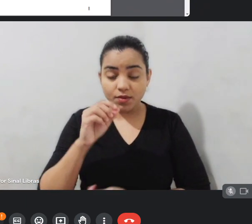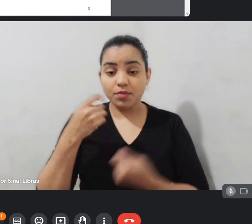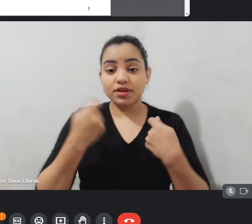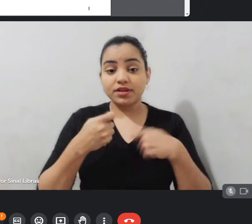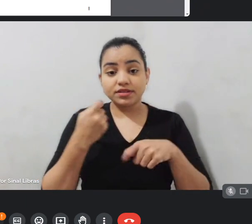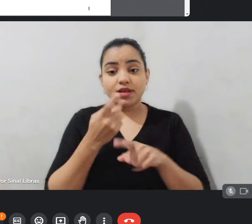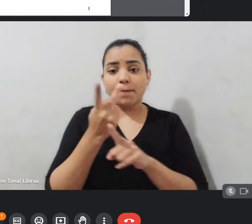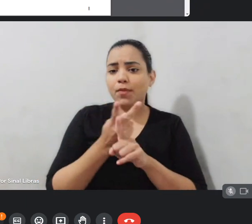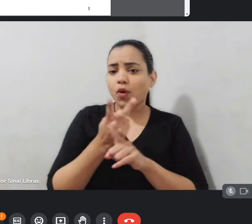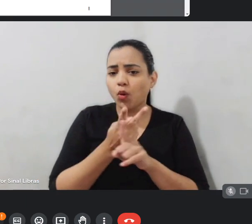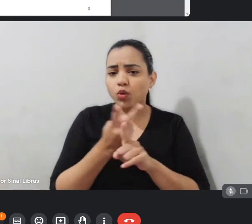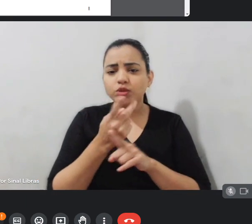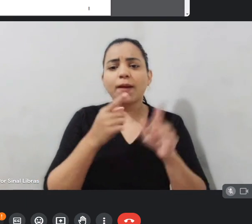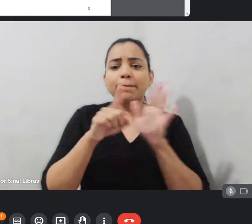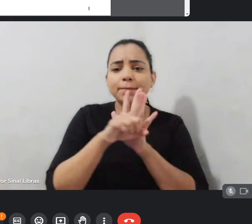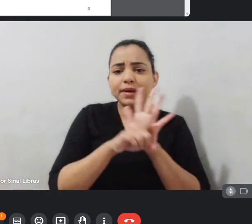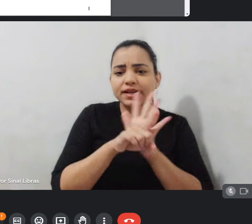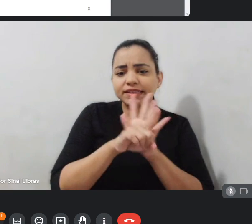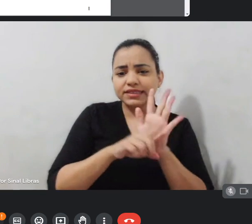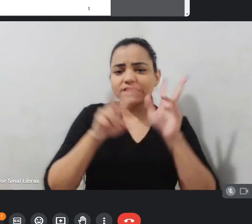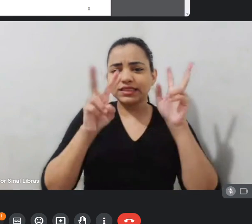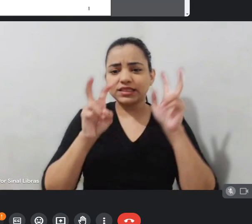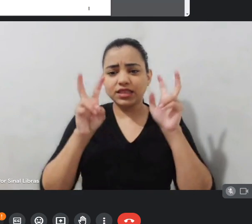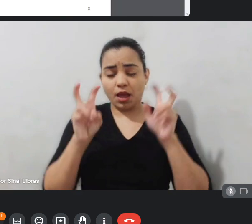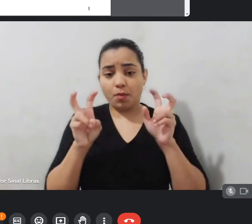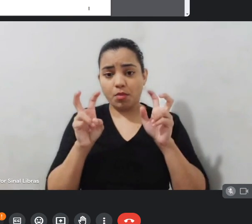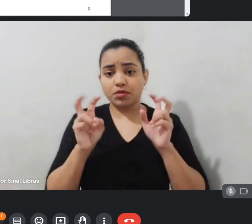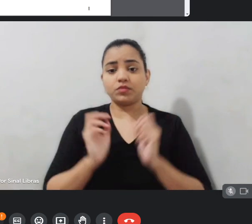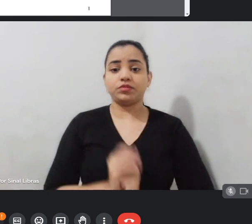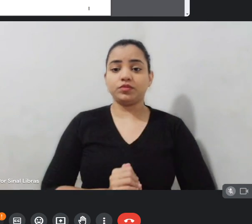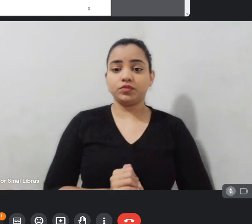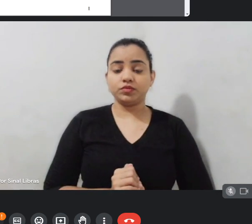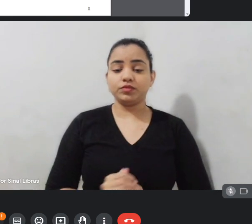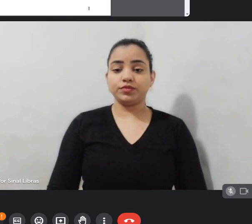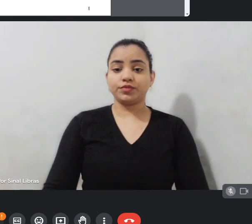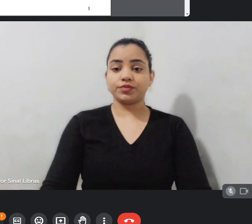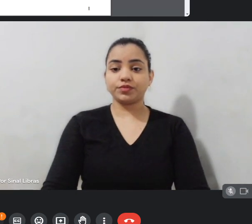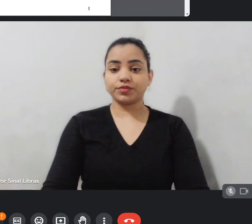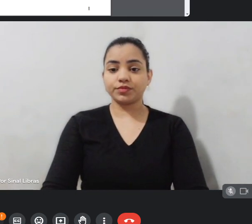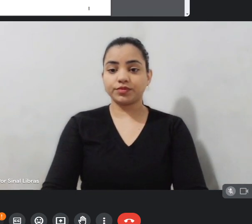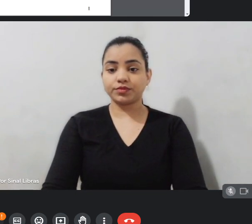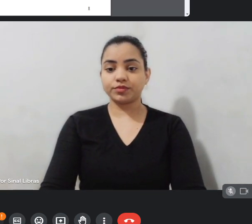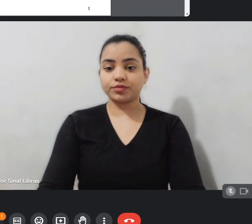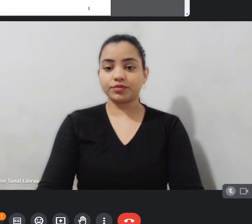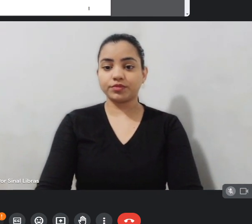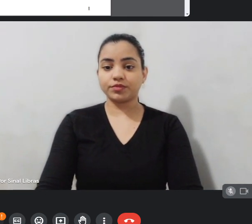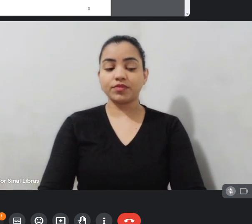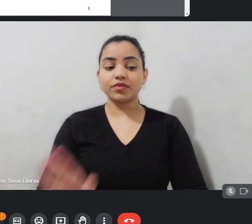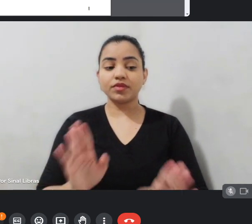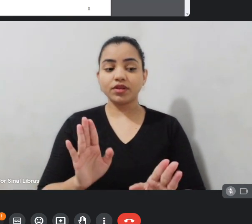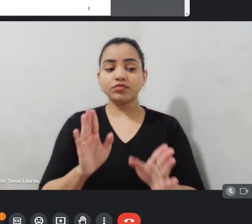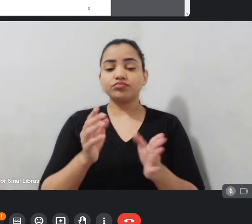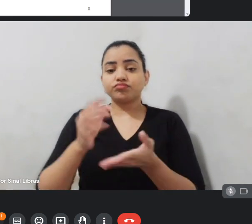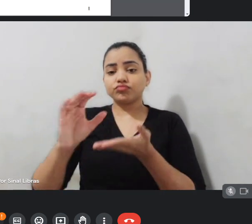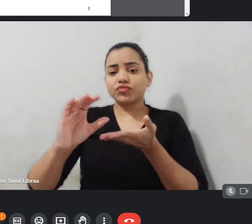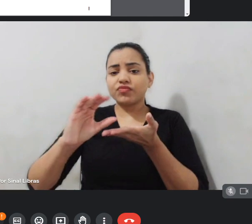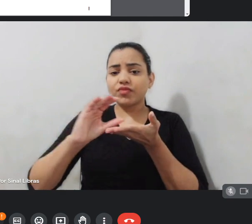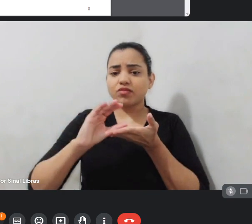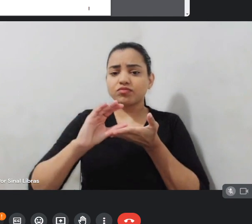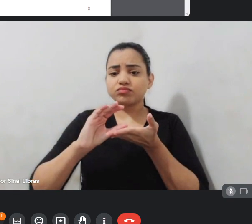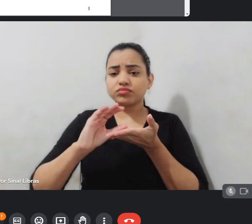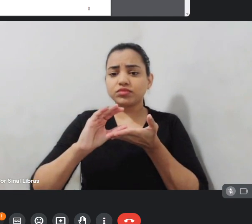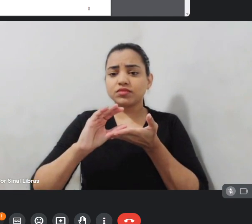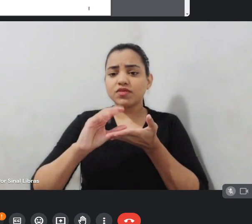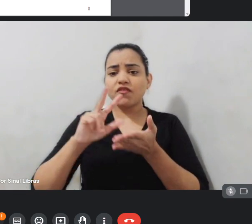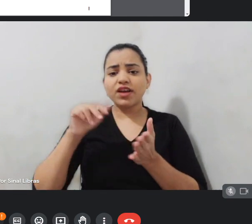uma pesquisa sobre um tema específico, então o recurso chegará garantindo que essa pesquisa